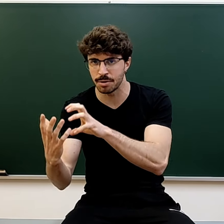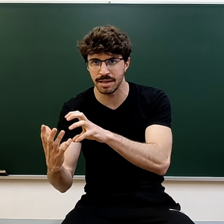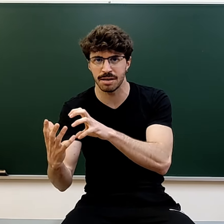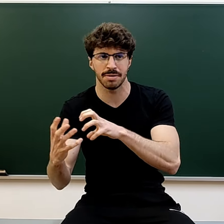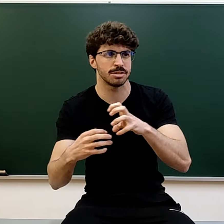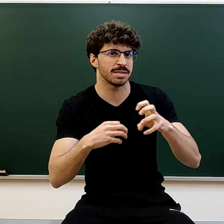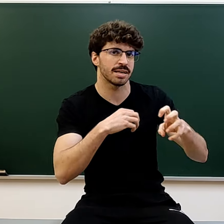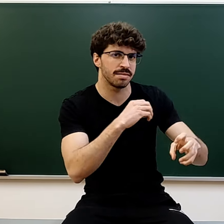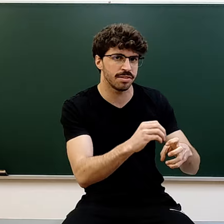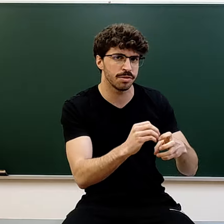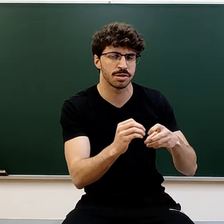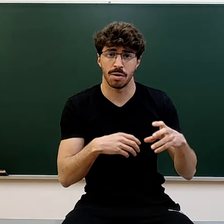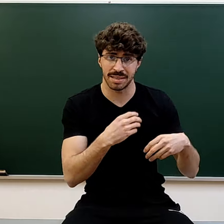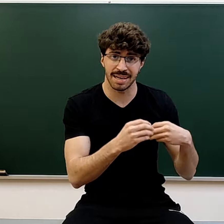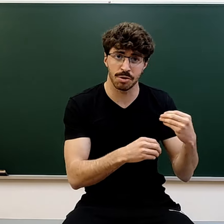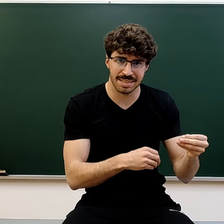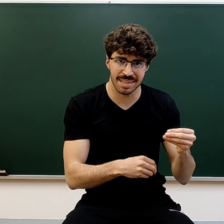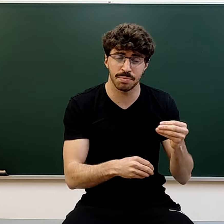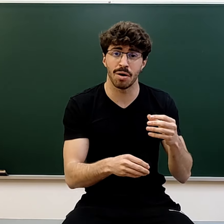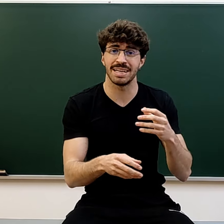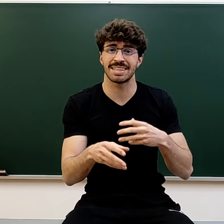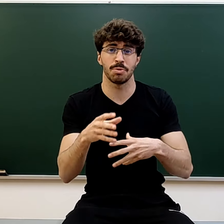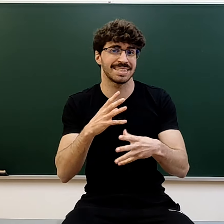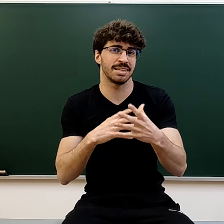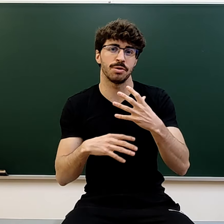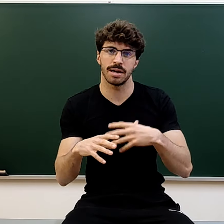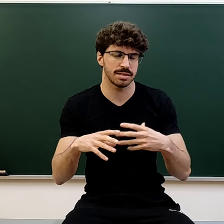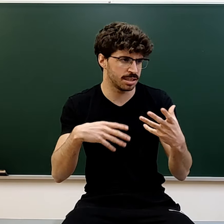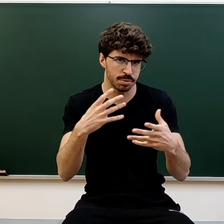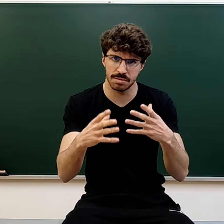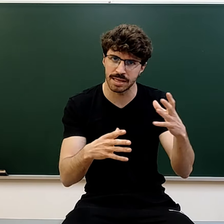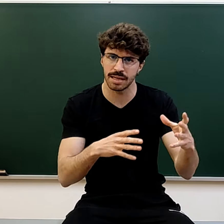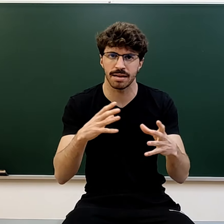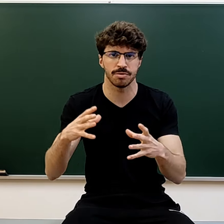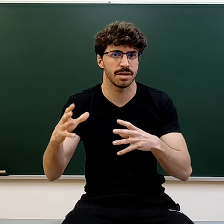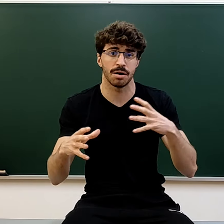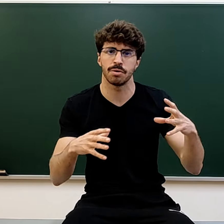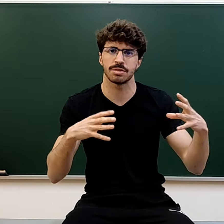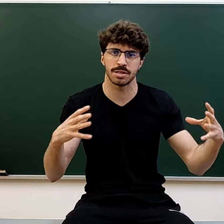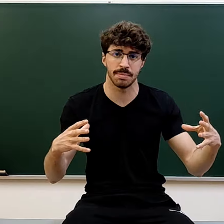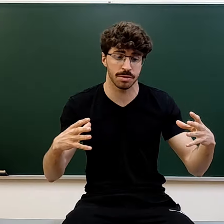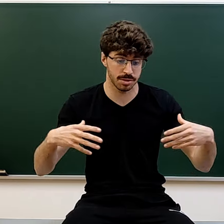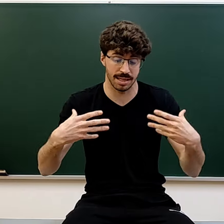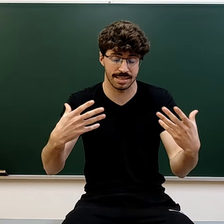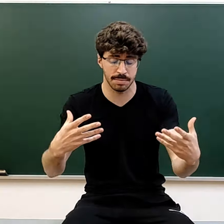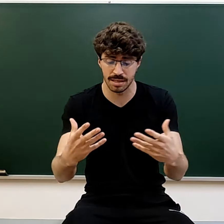teoría o haber hecho más ejercicios o haber dedicado más tiempo o haber estado más atento en clase y es posible que tengas razón en alguno de estos elementos y el examen